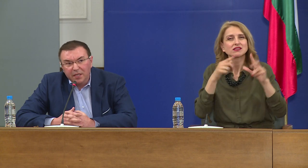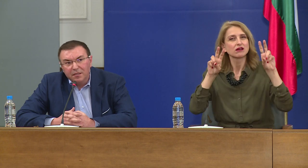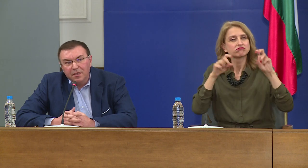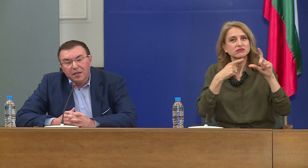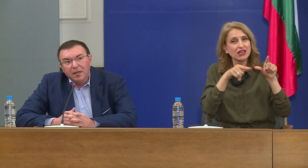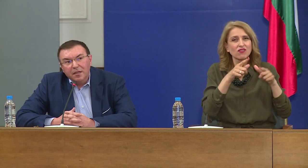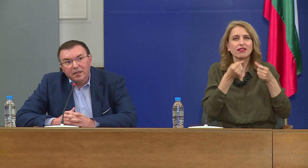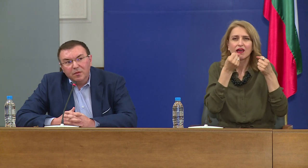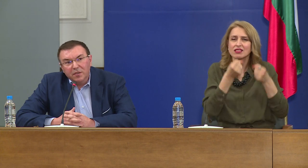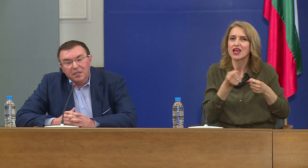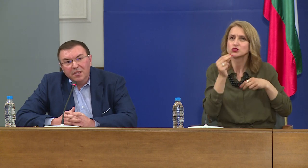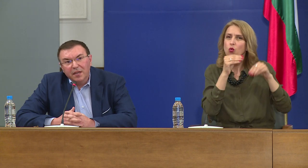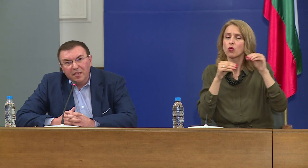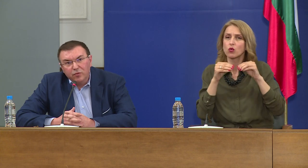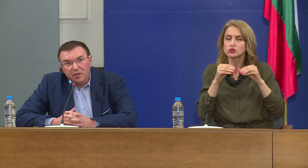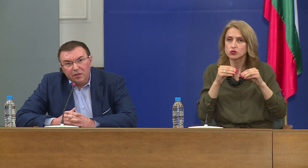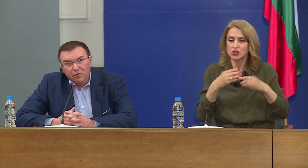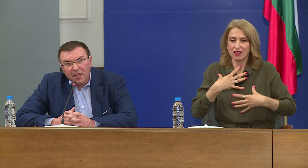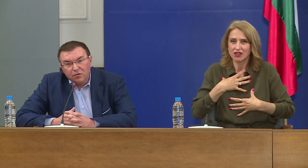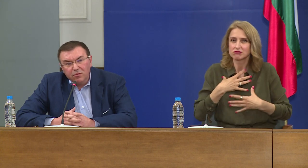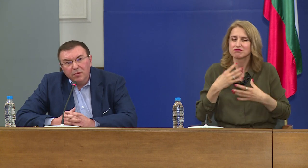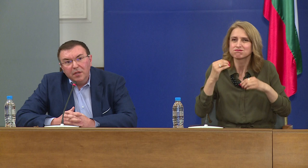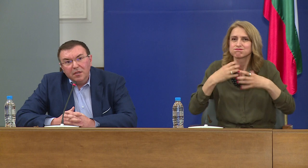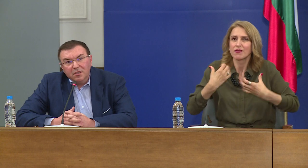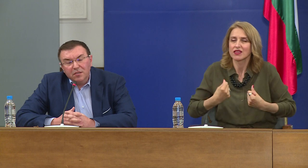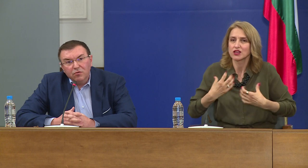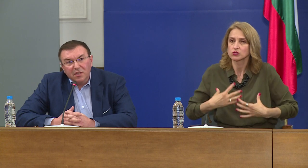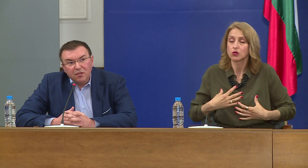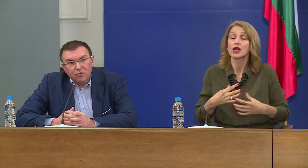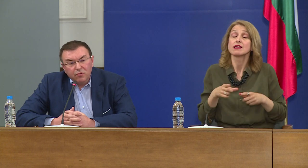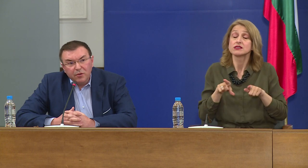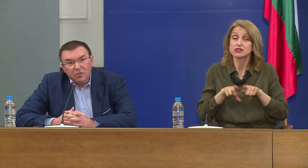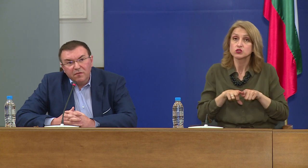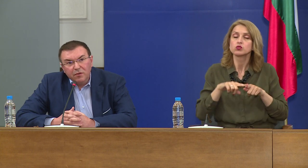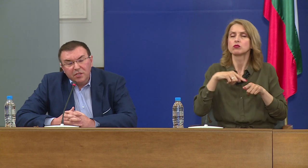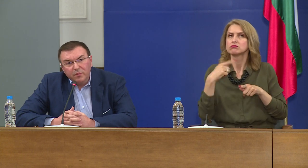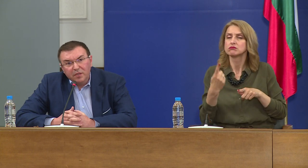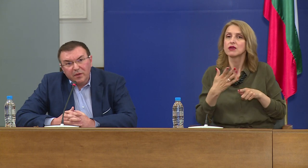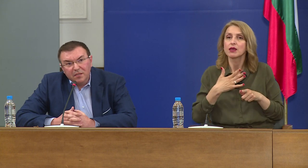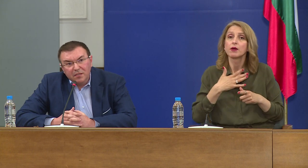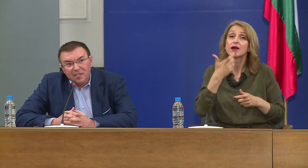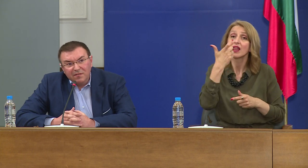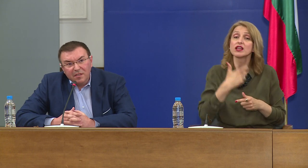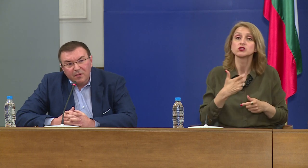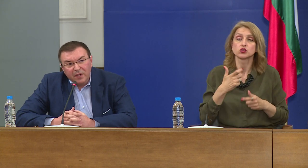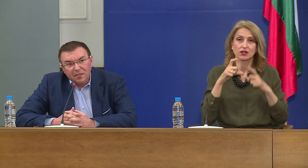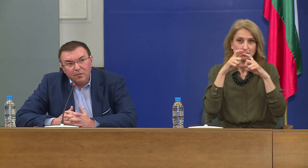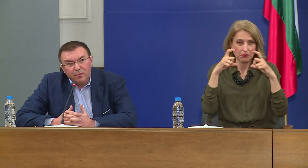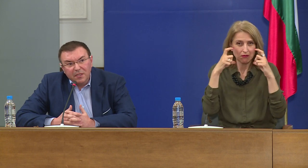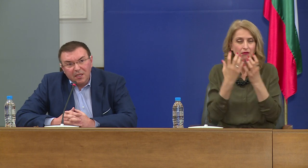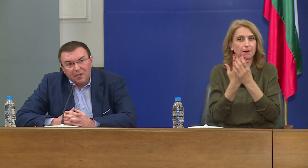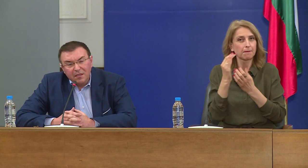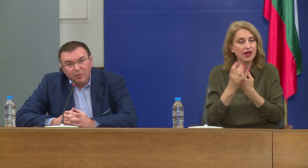тези пациенти. и разбира се, не на последно място, с достатъчно количество лични предпазни средства, за да